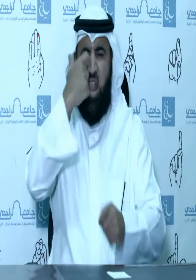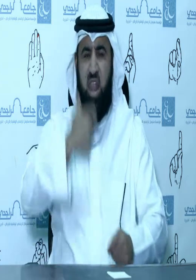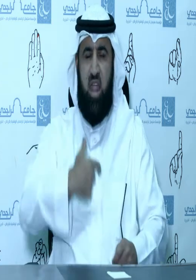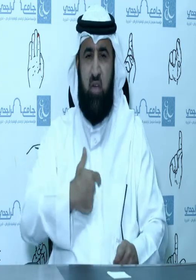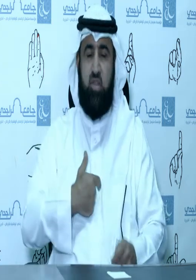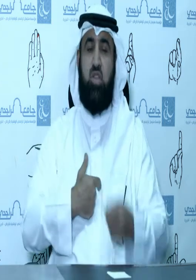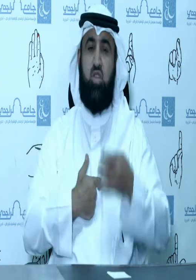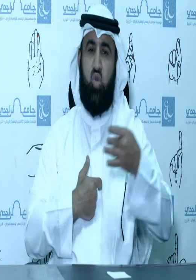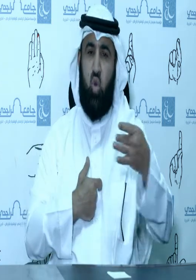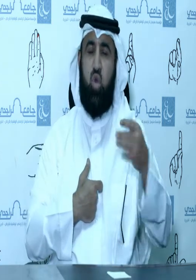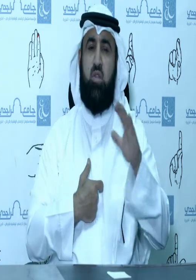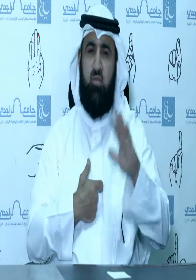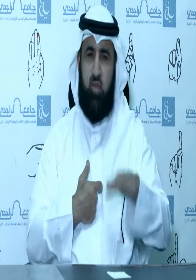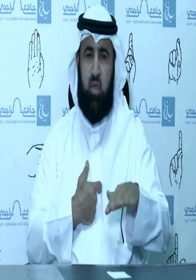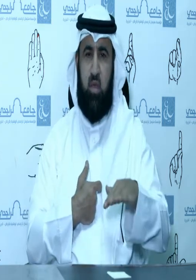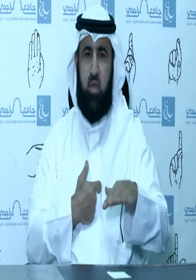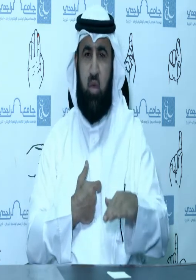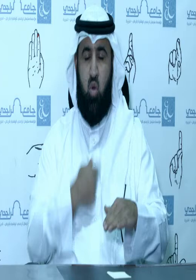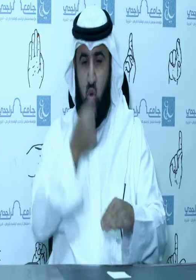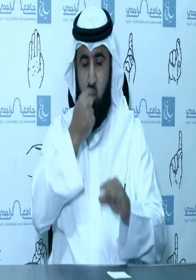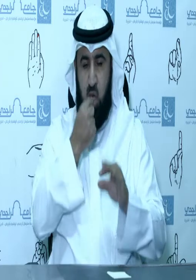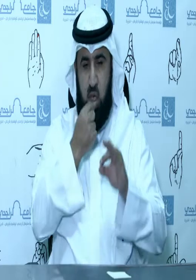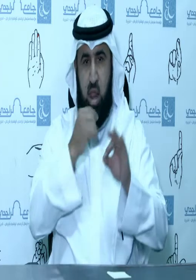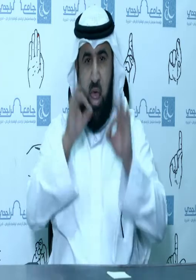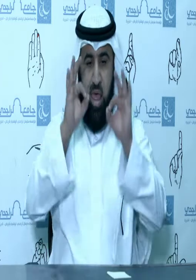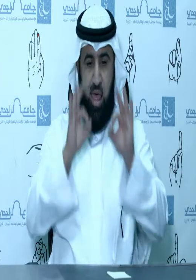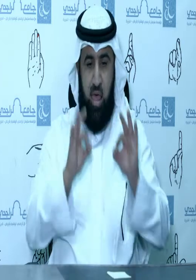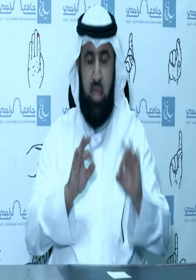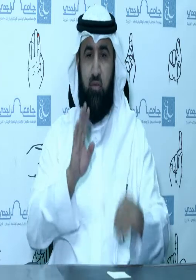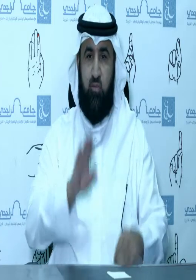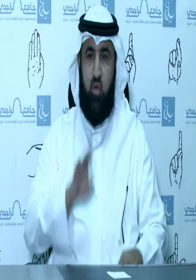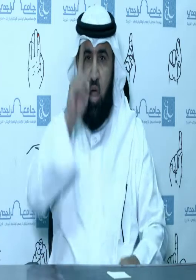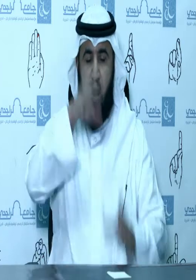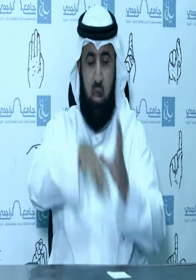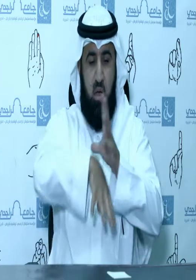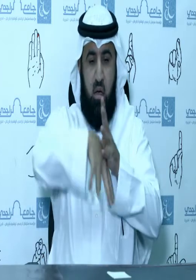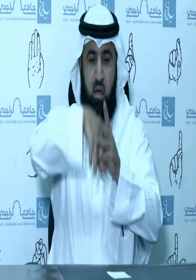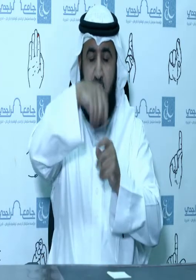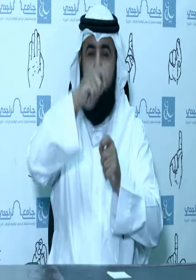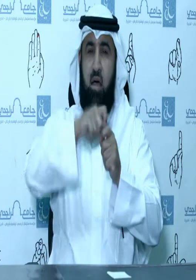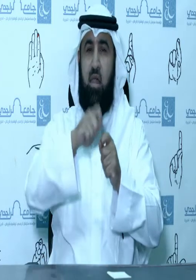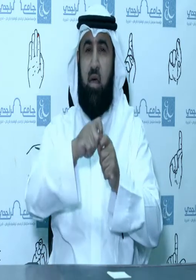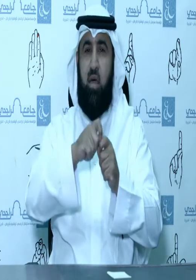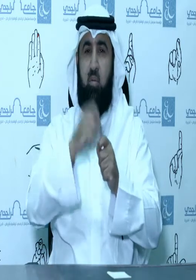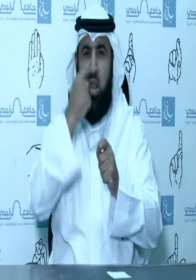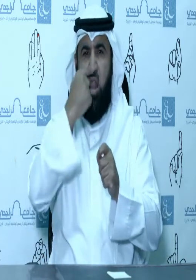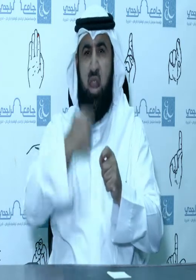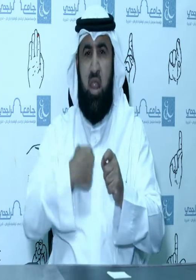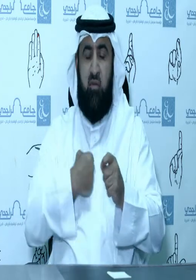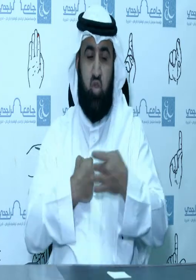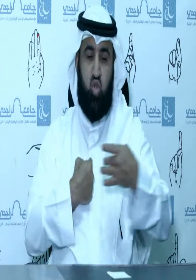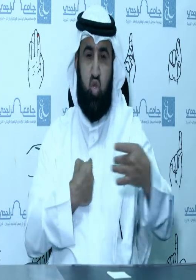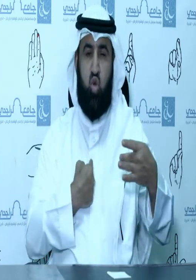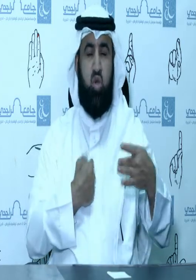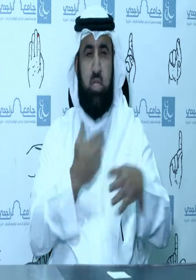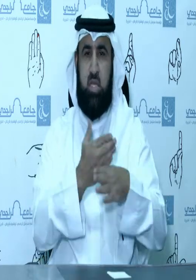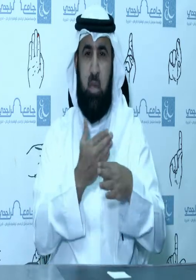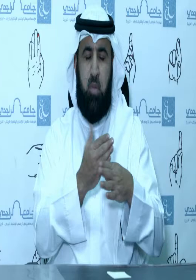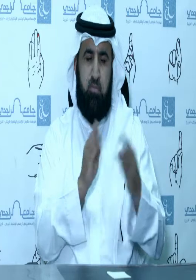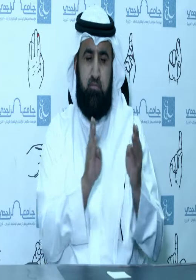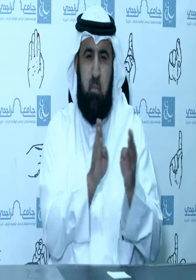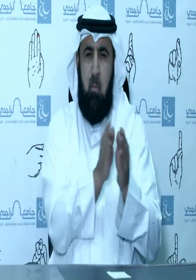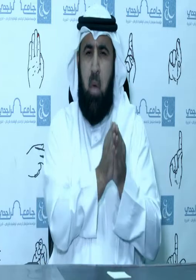أزواجا ومن آياته أن خلق لكم من أنفسكم أزواجا لتسكنوا إليها